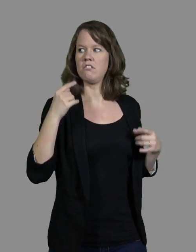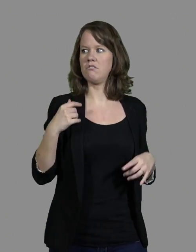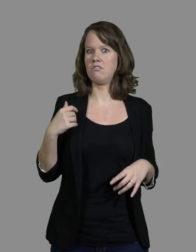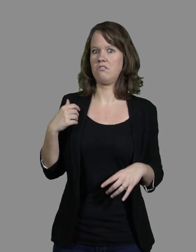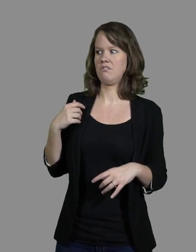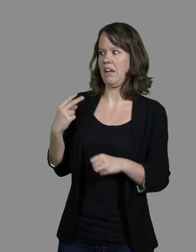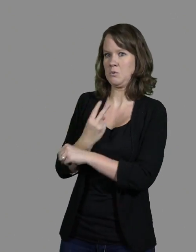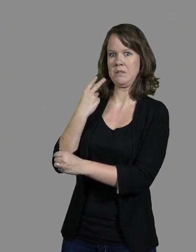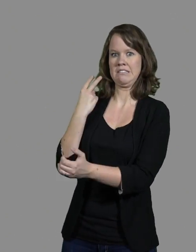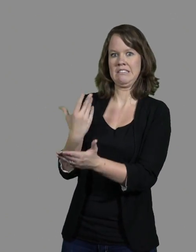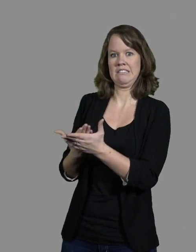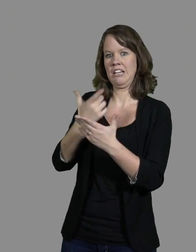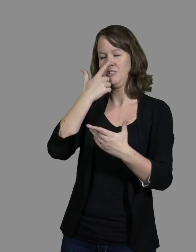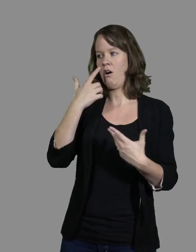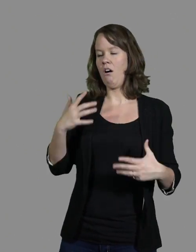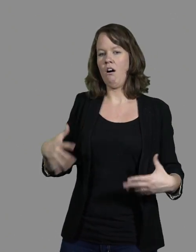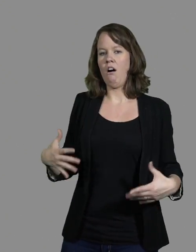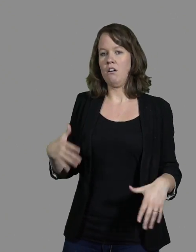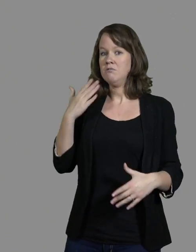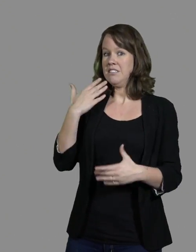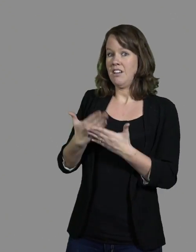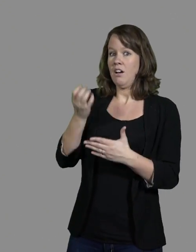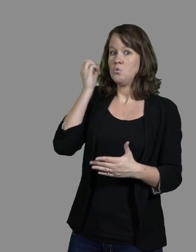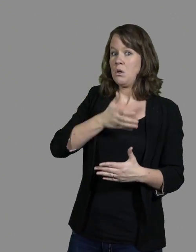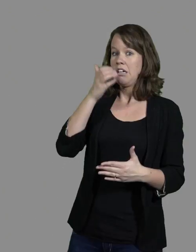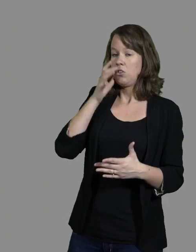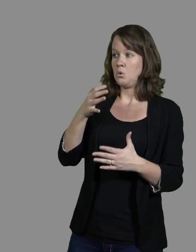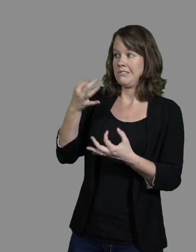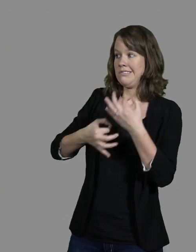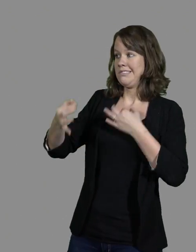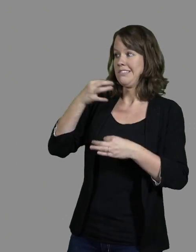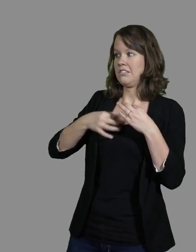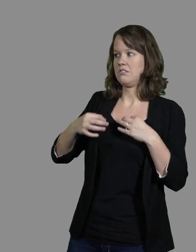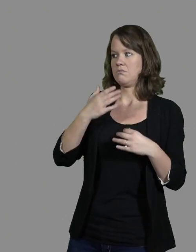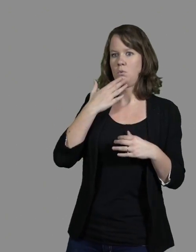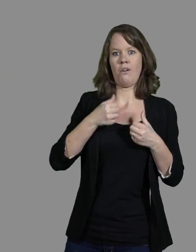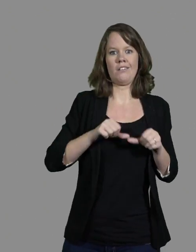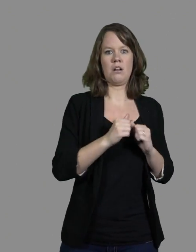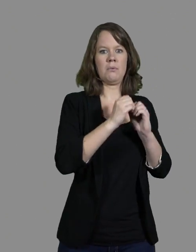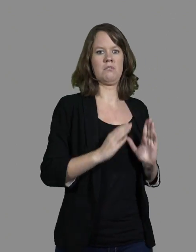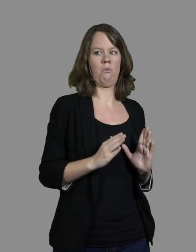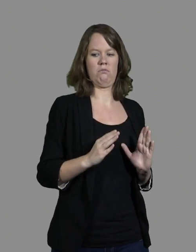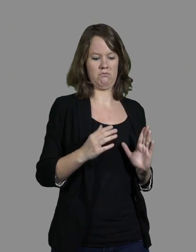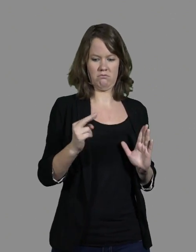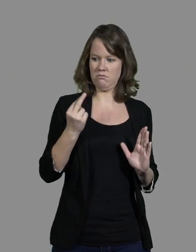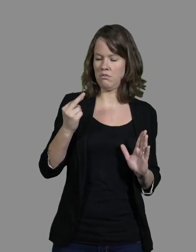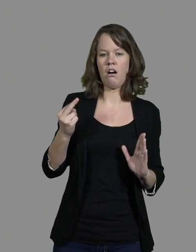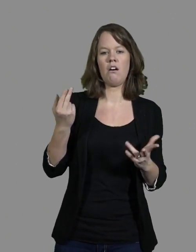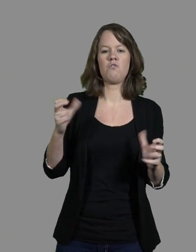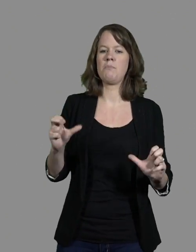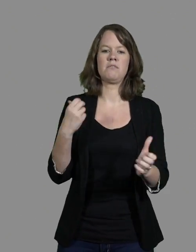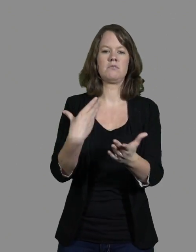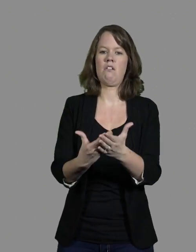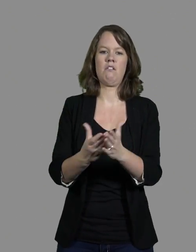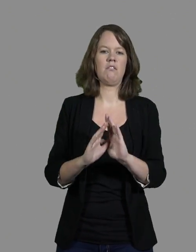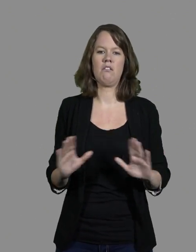ce genre de réflexion, je vais finir par rester chez moi et je ne vais plus voler bouger. Donc, l'idée, c'est ma vie à moi, je ne vis pas pour les gens